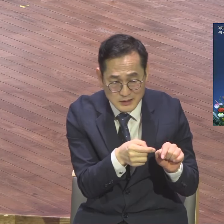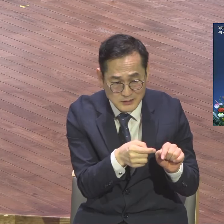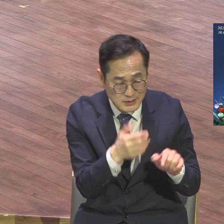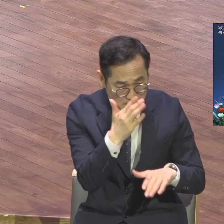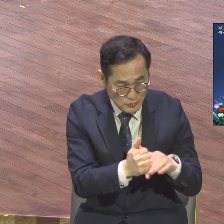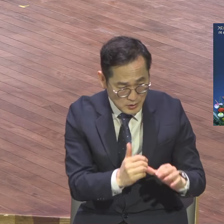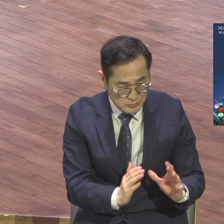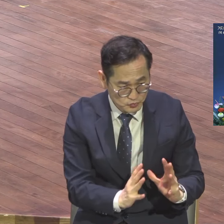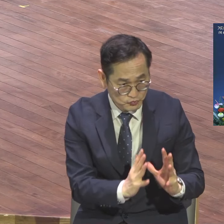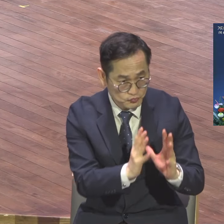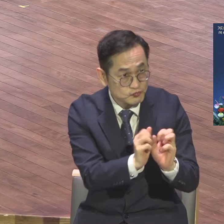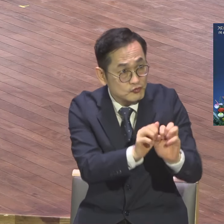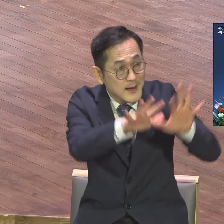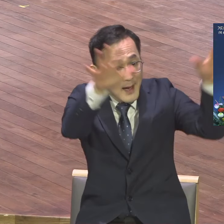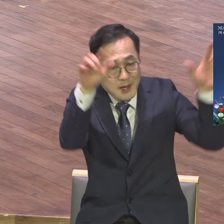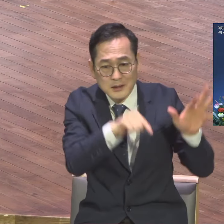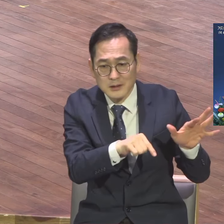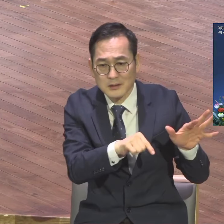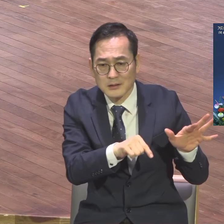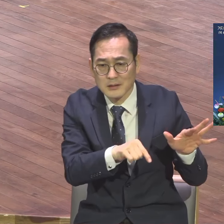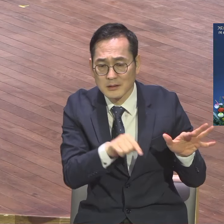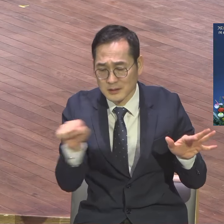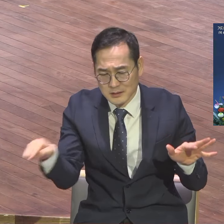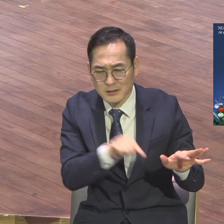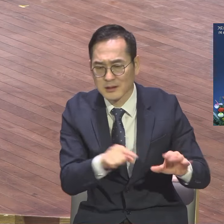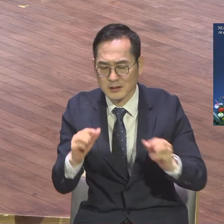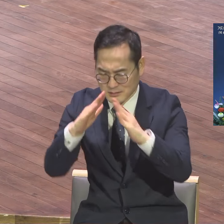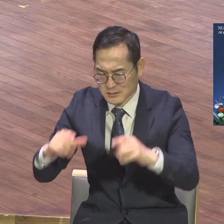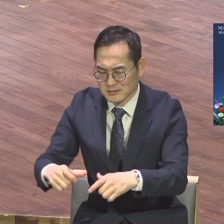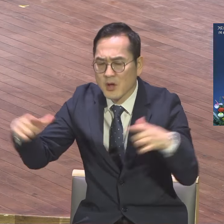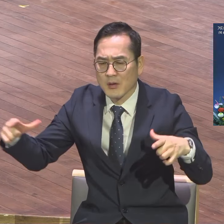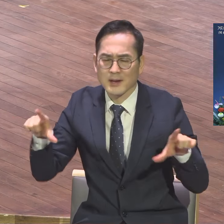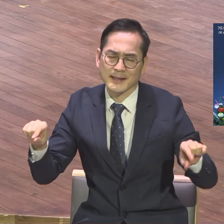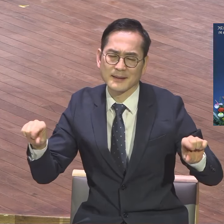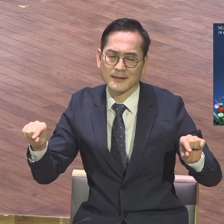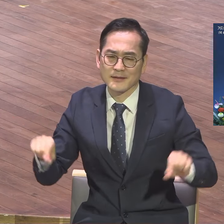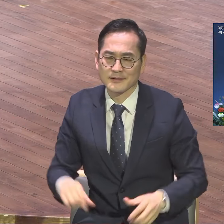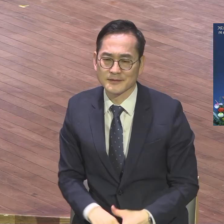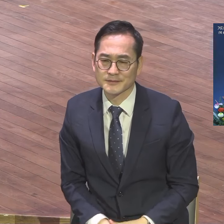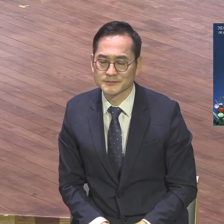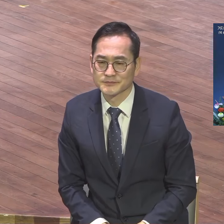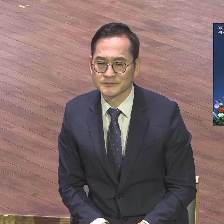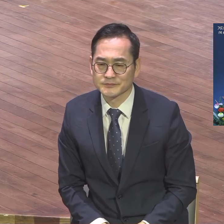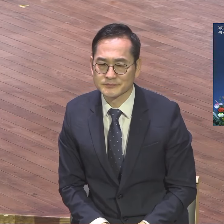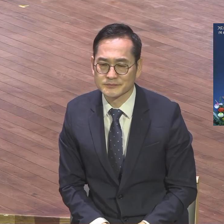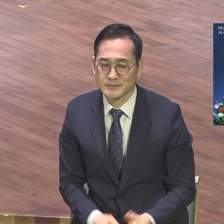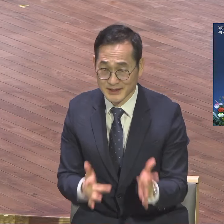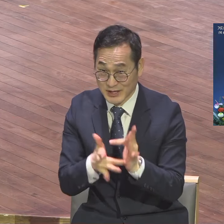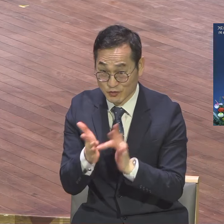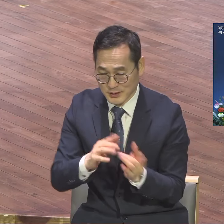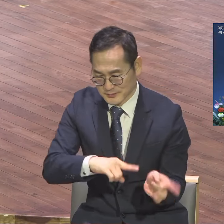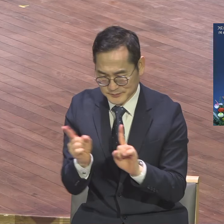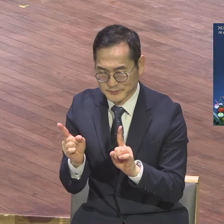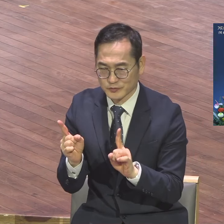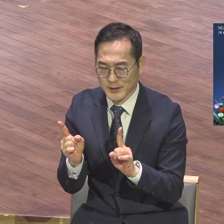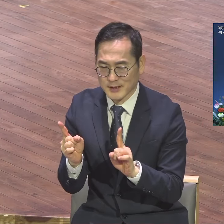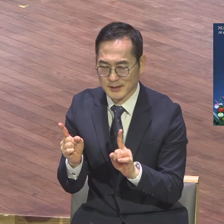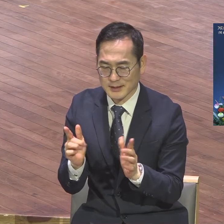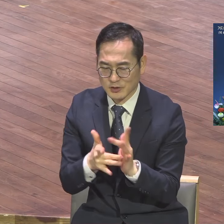사실 우리 신앙생활은 예수님께서 부활 성천하시기 직전에 주어진 메시지에